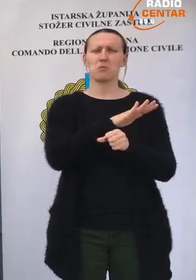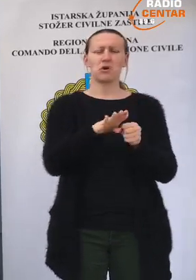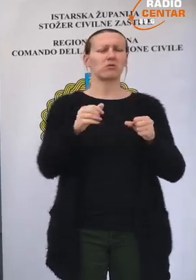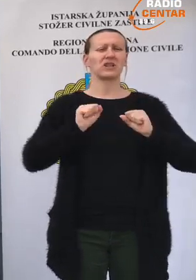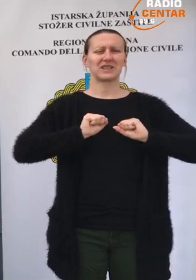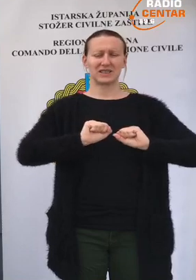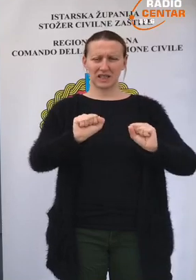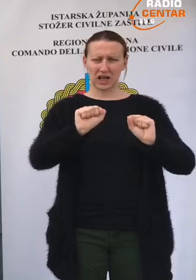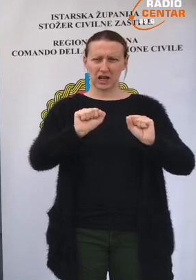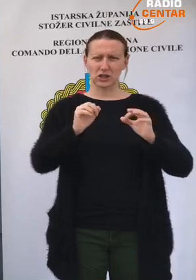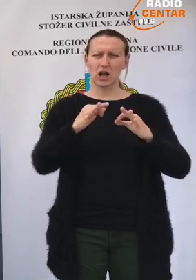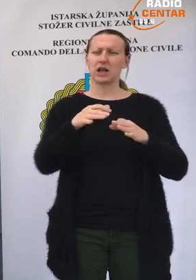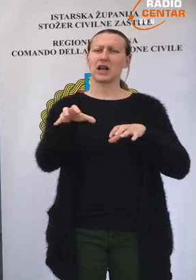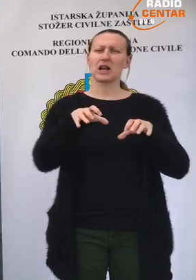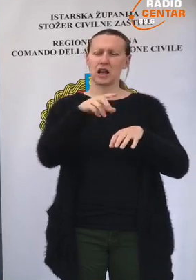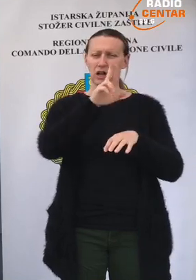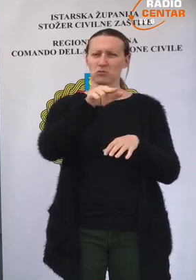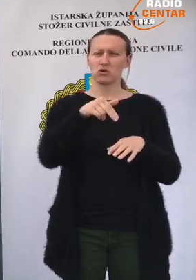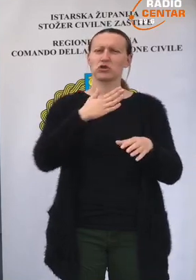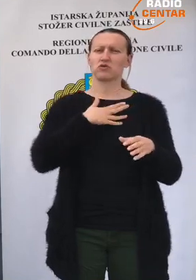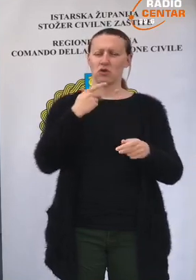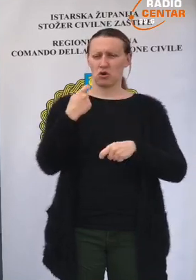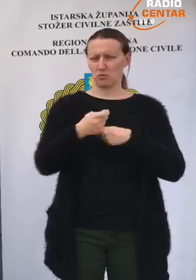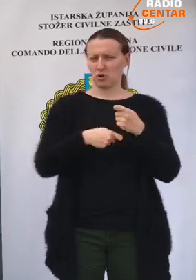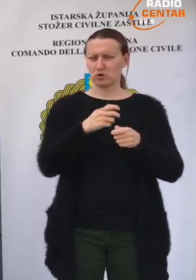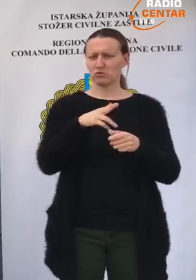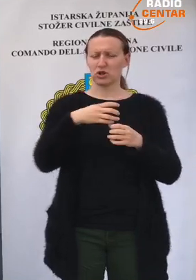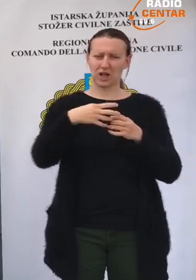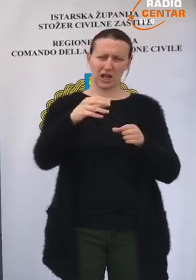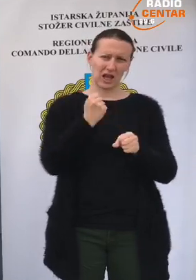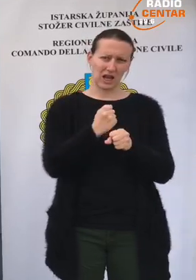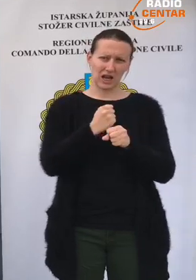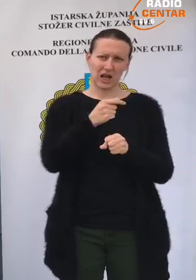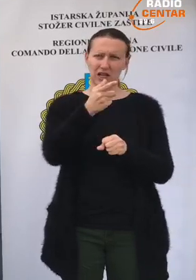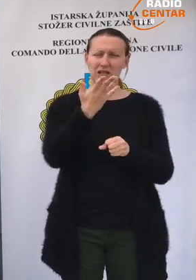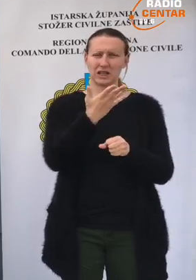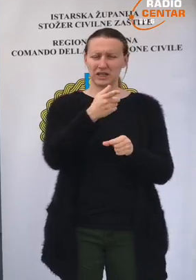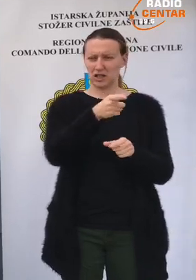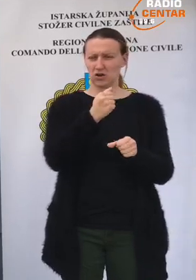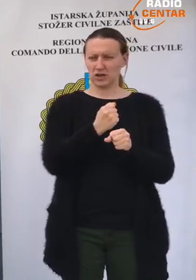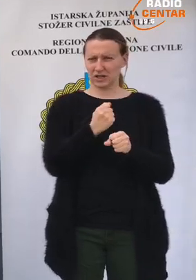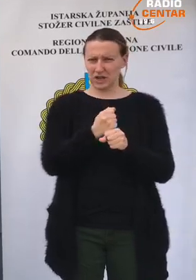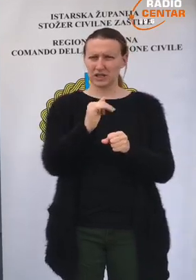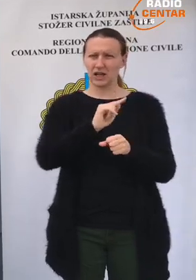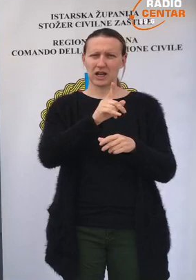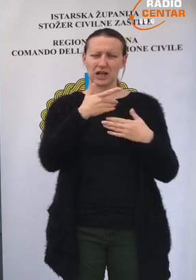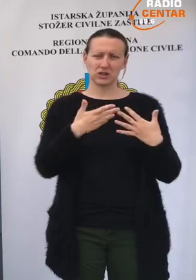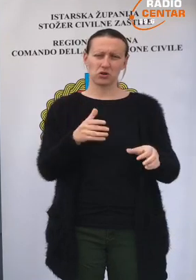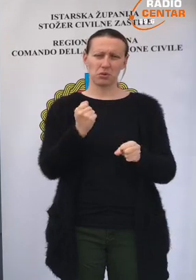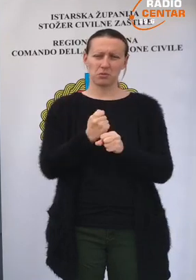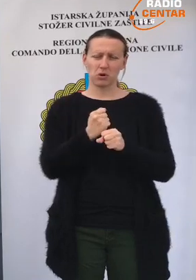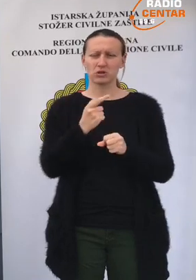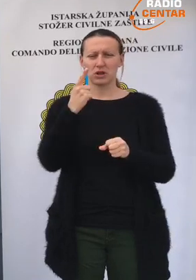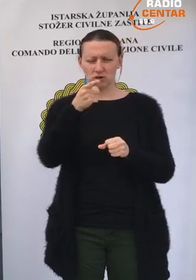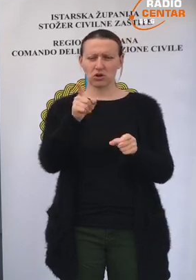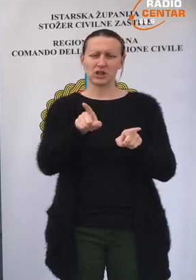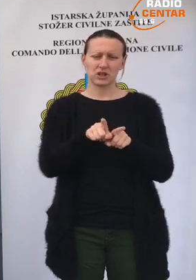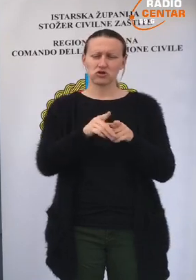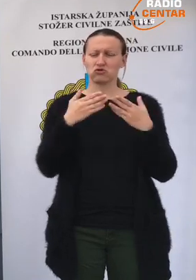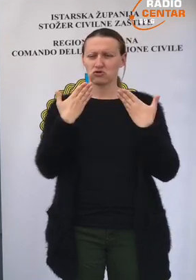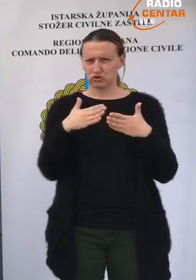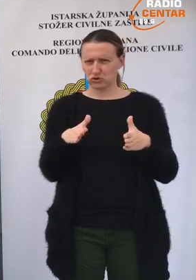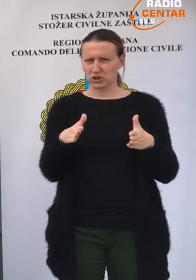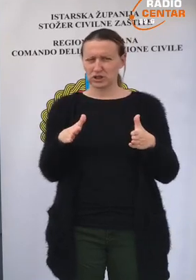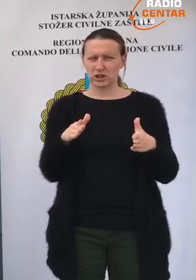maksimalno zaštitimo, a da radnici mogu svoj posao odrađivati tamo di ga rade, da ne izgube posao, jer to je isto